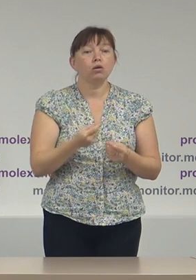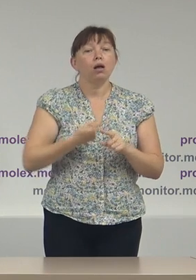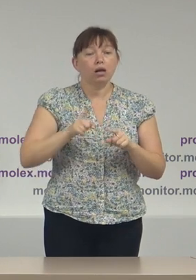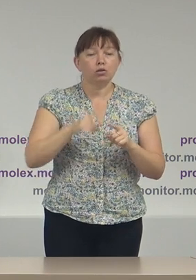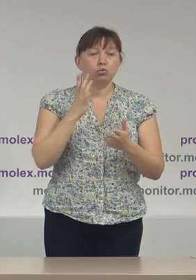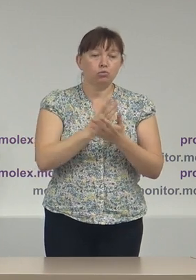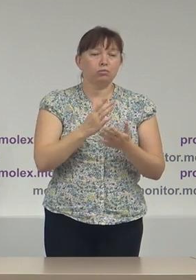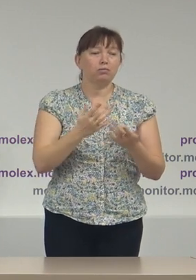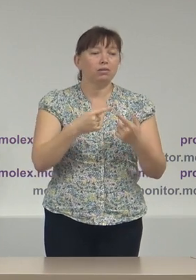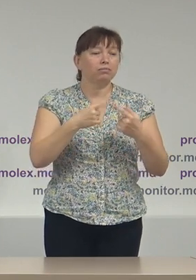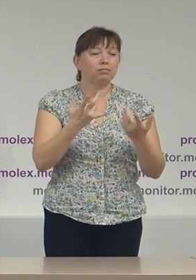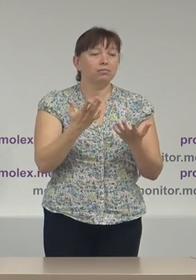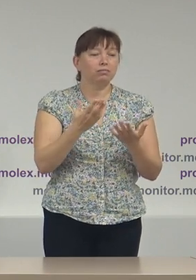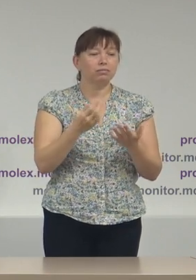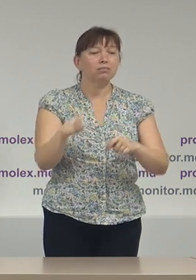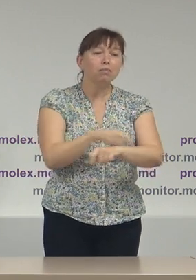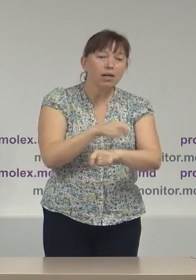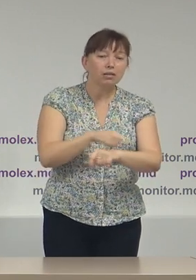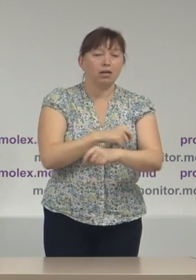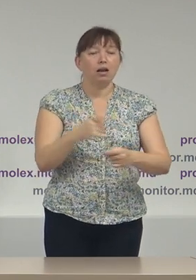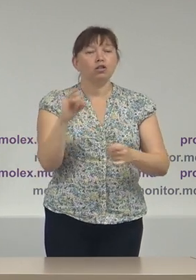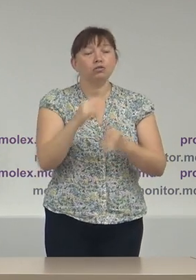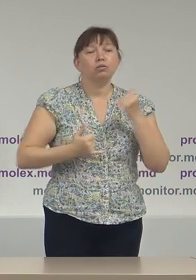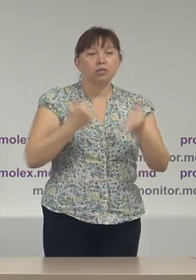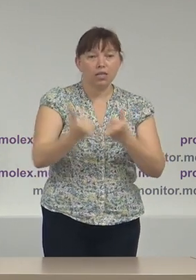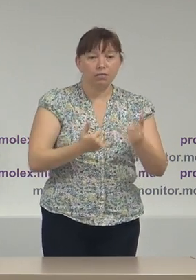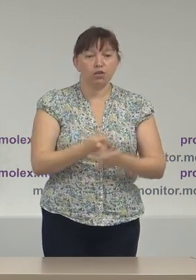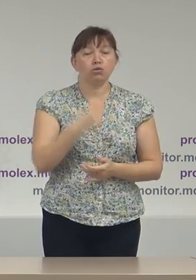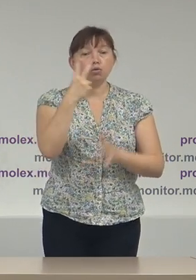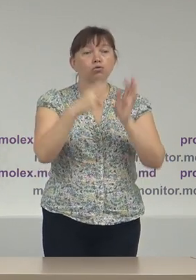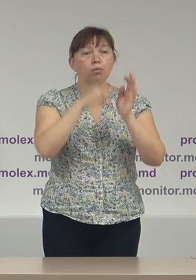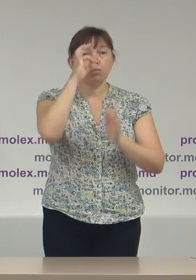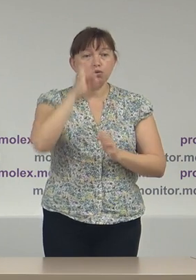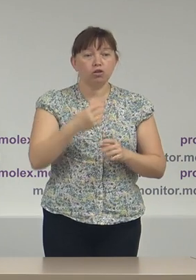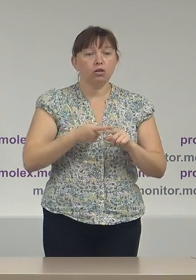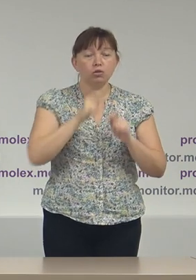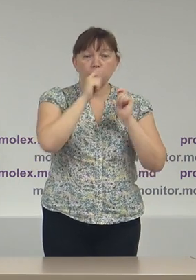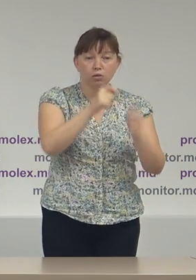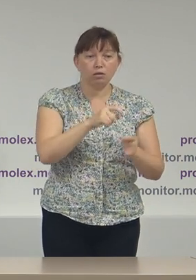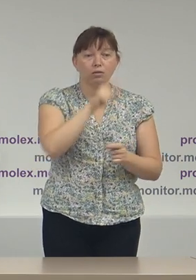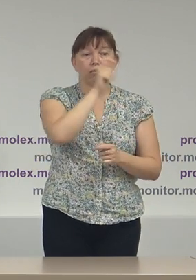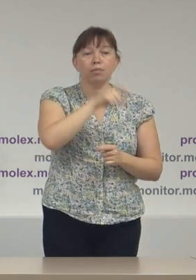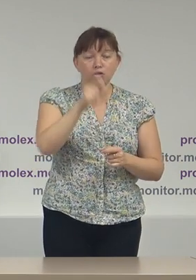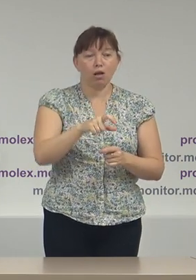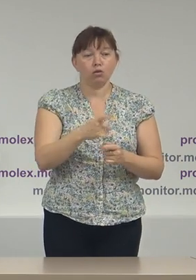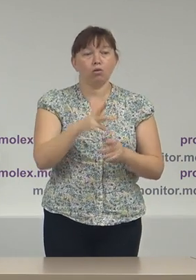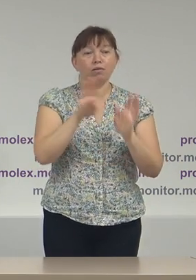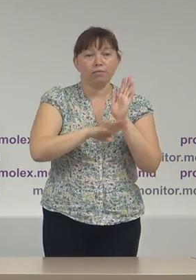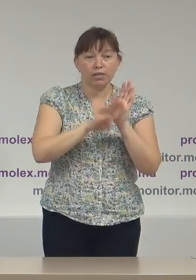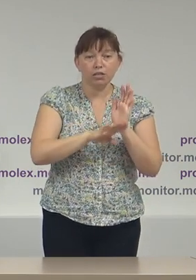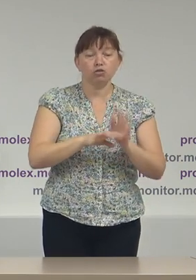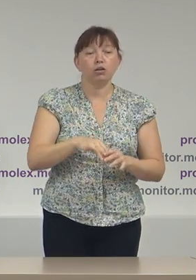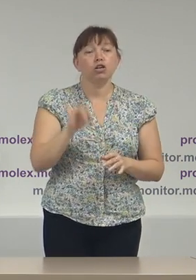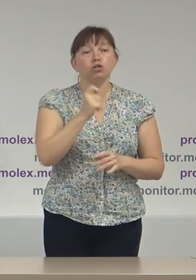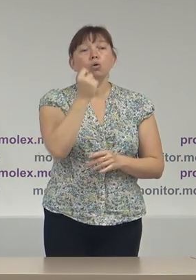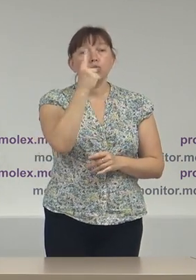donații în mărfuri și servicii. 28% din venituri sunt donații din partea persoanelor fizice și 11